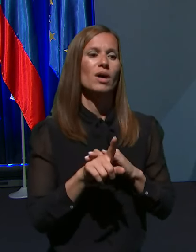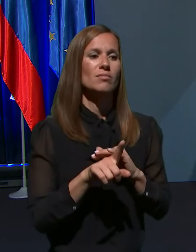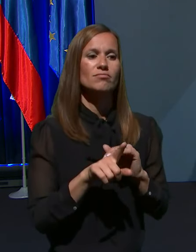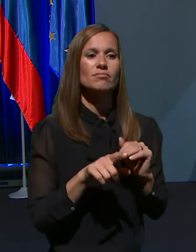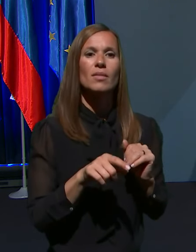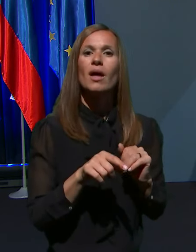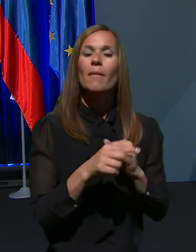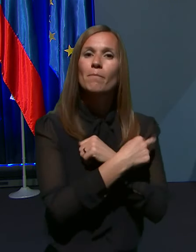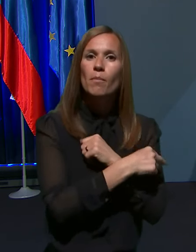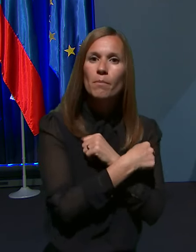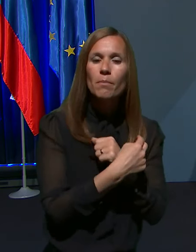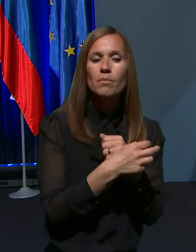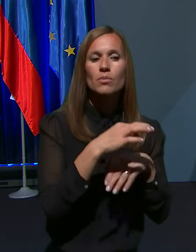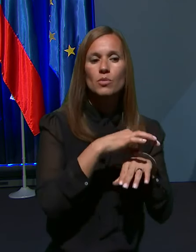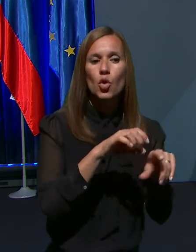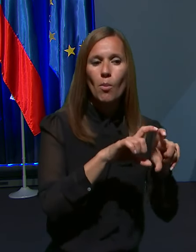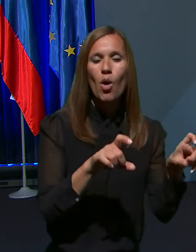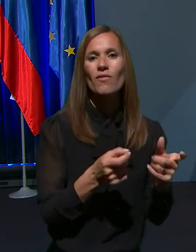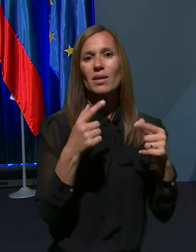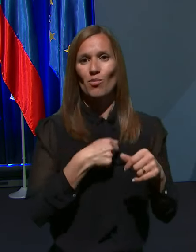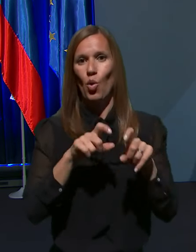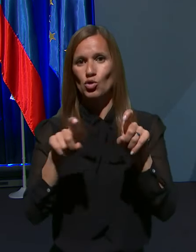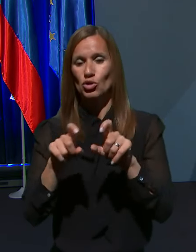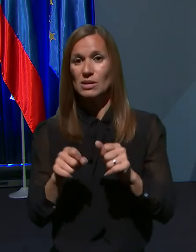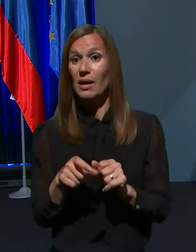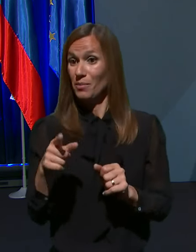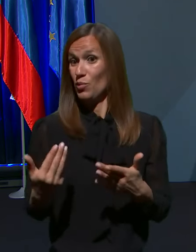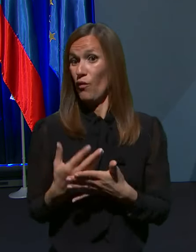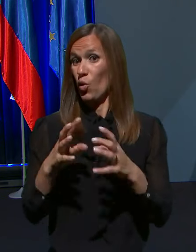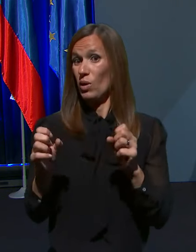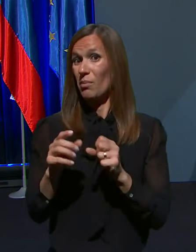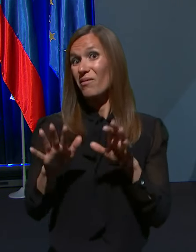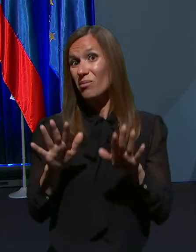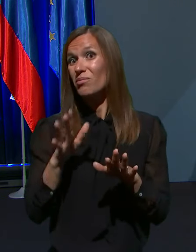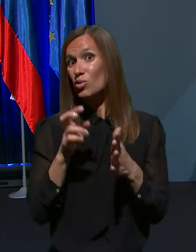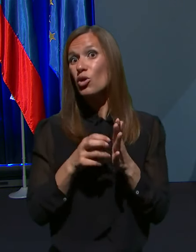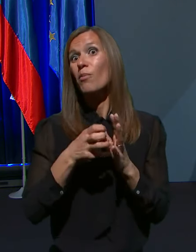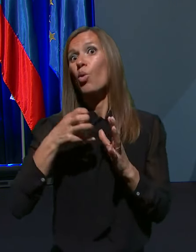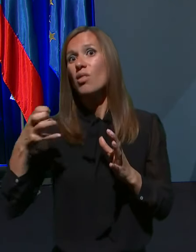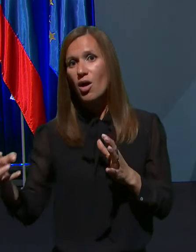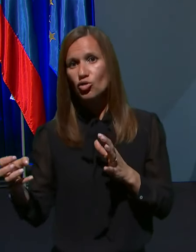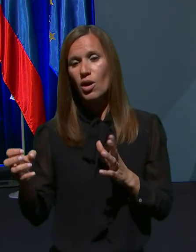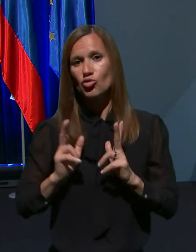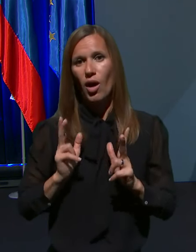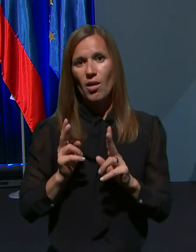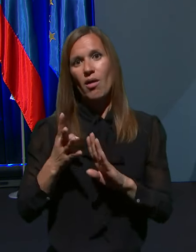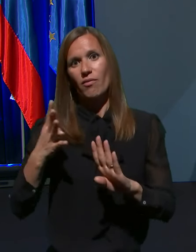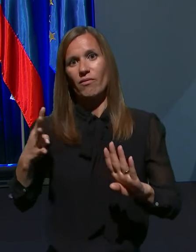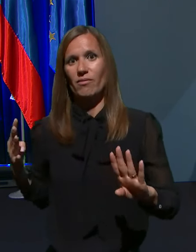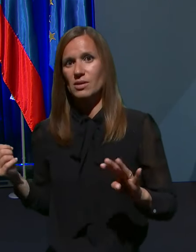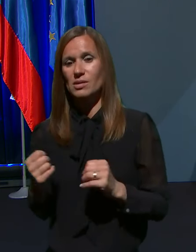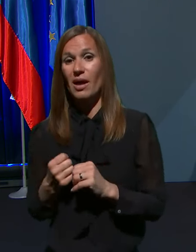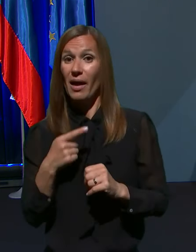nova pravila bo do najbržje podaljšala te čakalne dobe. Ste mogoče razmišljali tudi o tem, da bi vključili